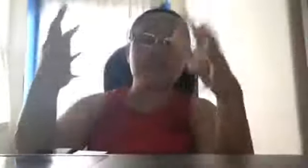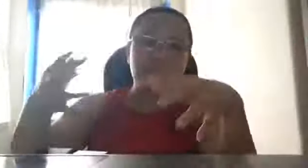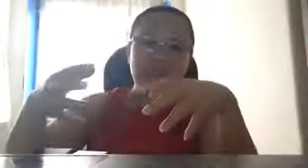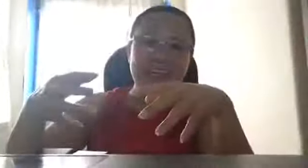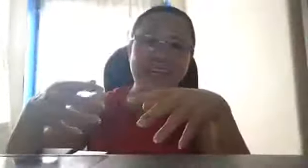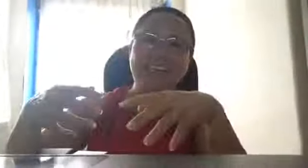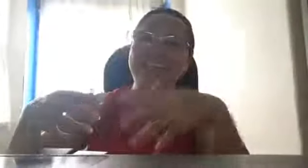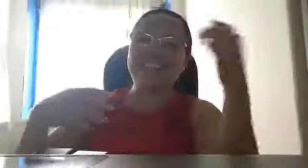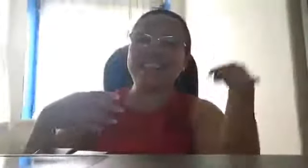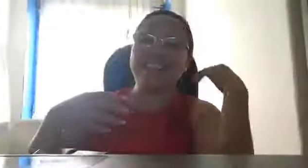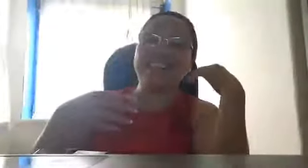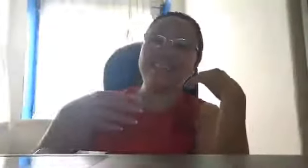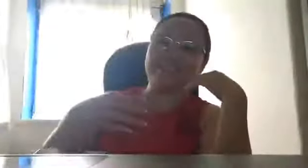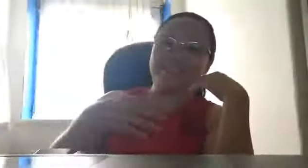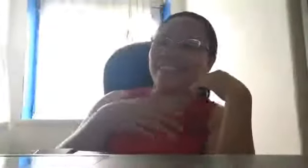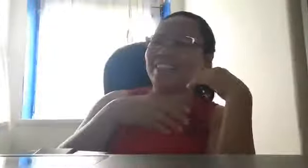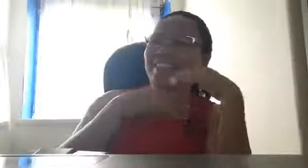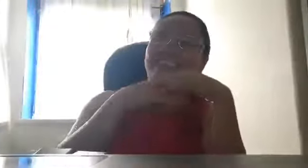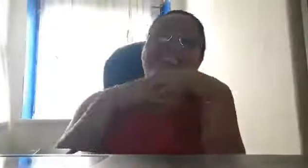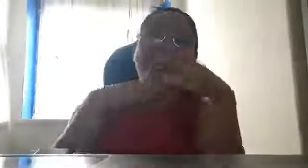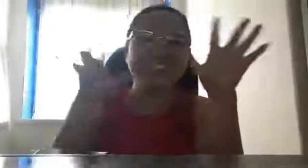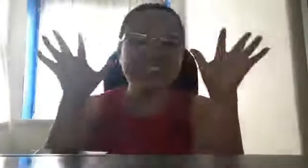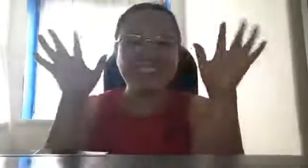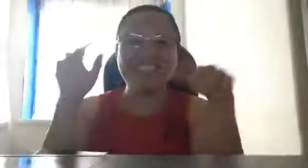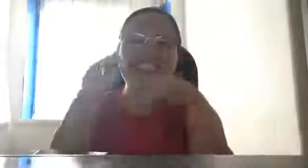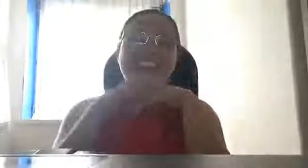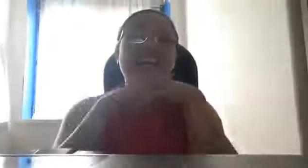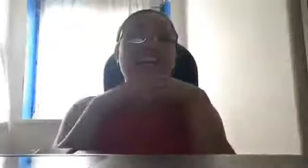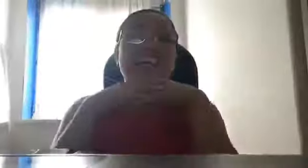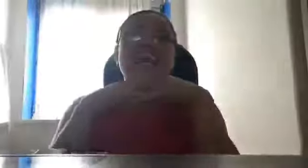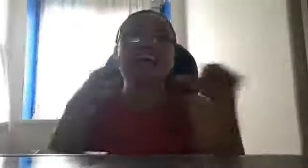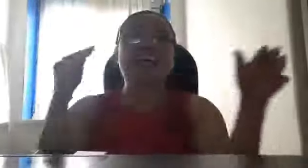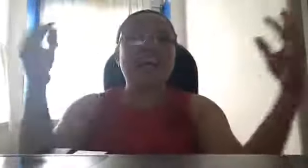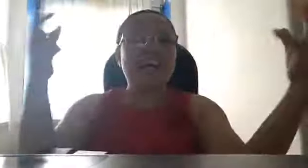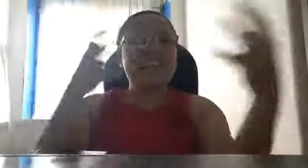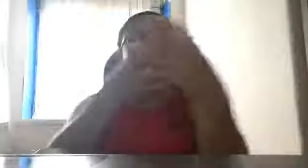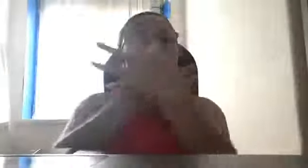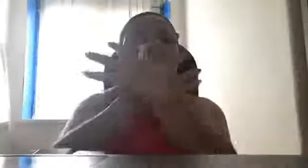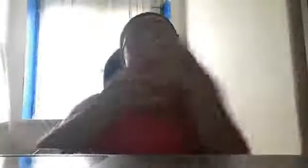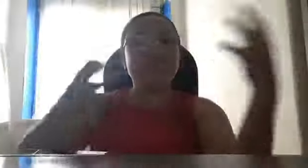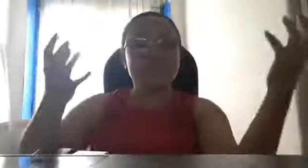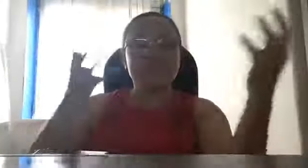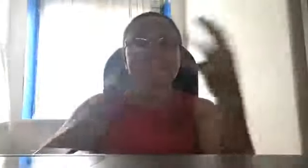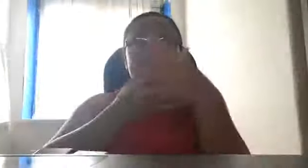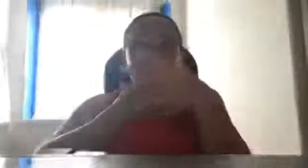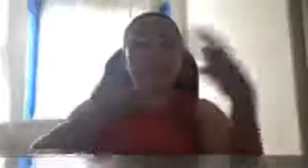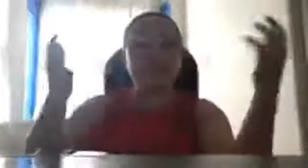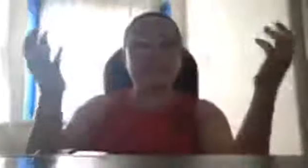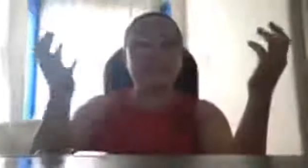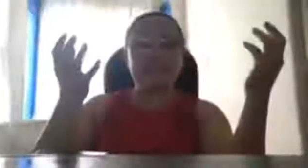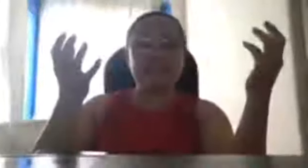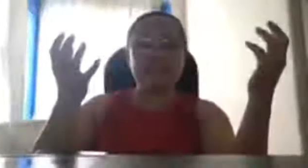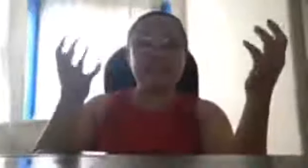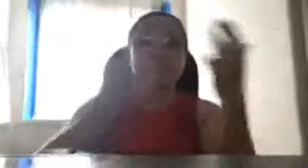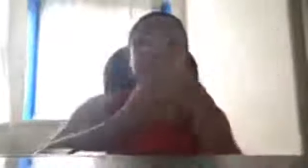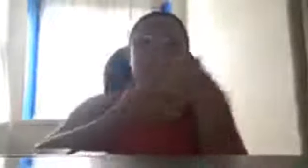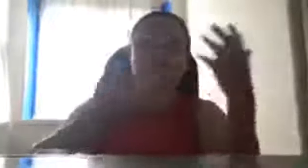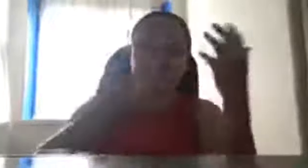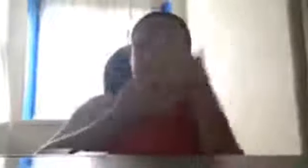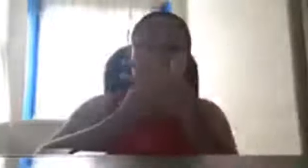row na, hindi na nagiging fourth. Ah, joke. Ang ginawa nung, ano, ng school system,